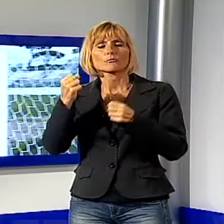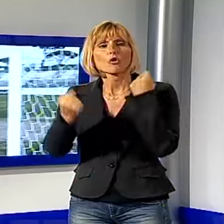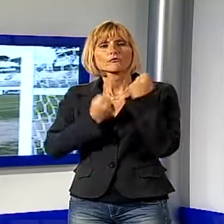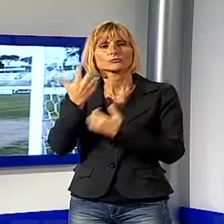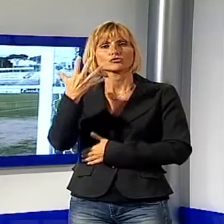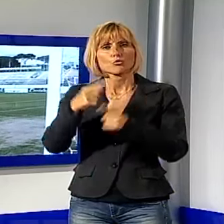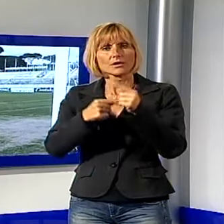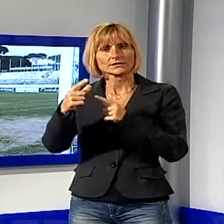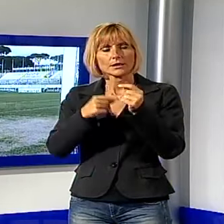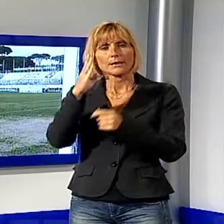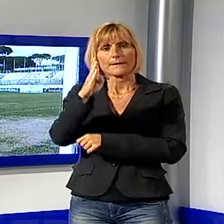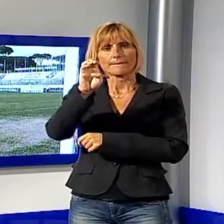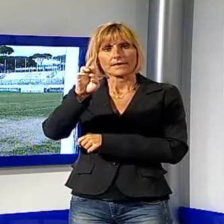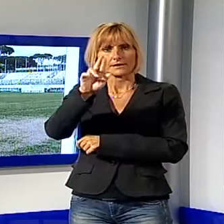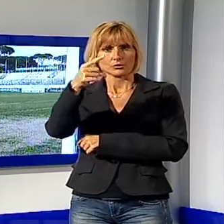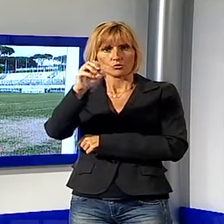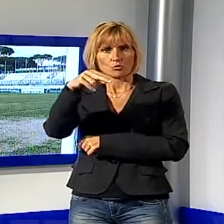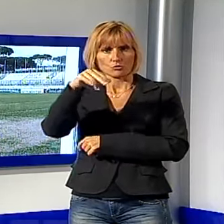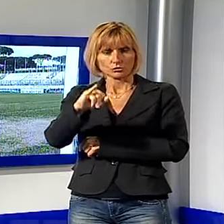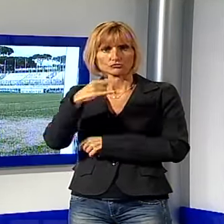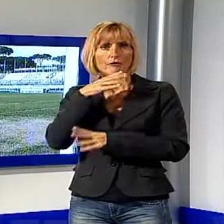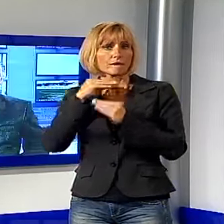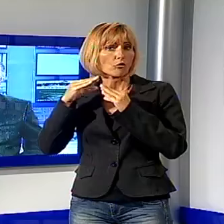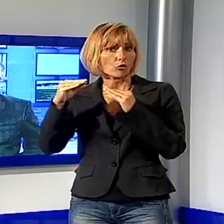Max Bertoni. Quindi non sono solo voci campatinare.